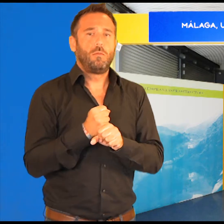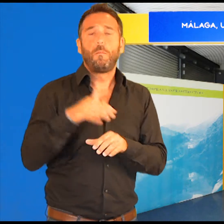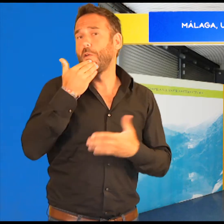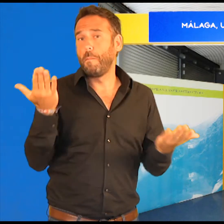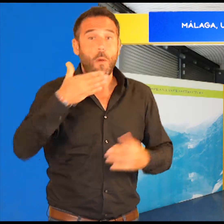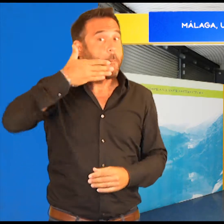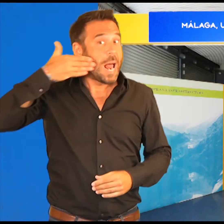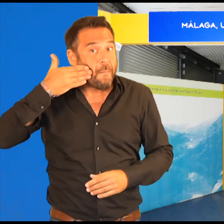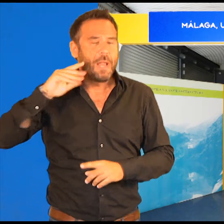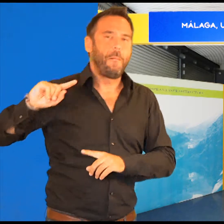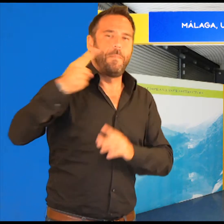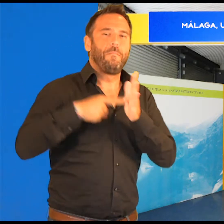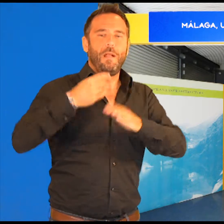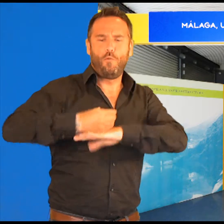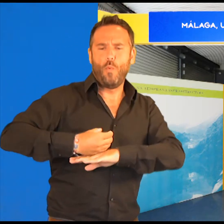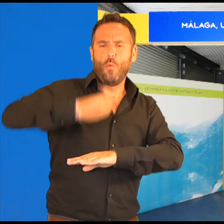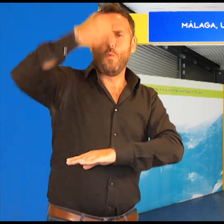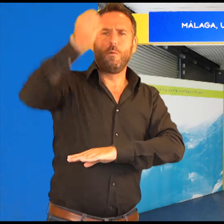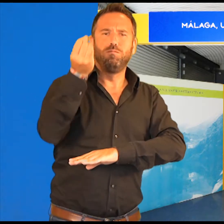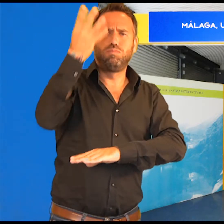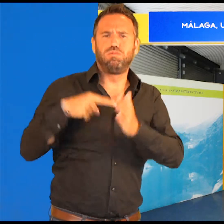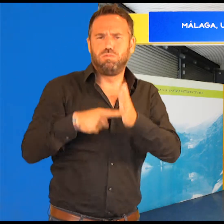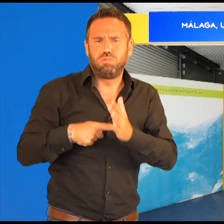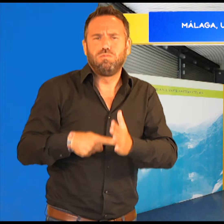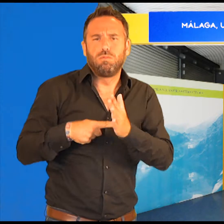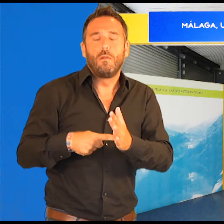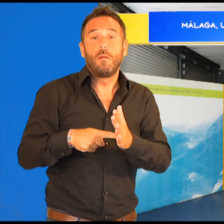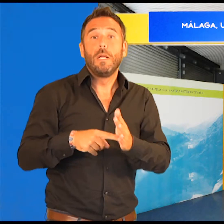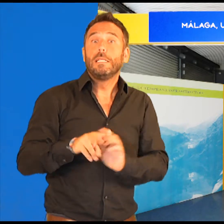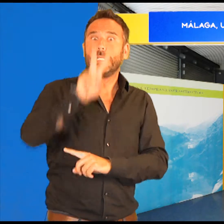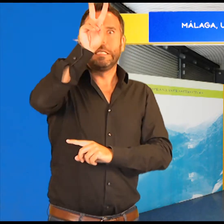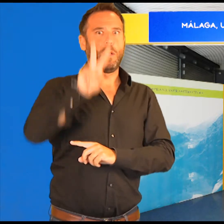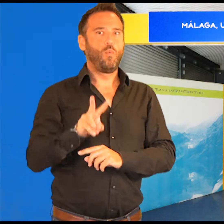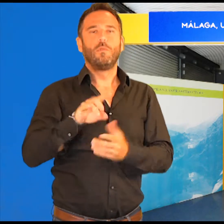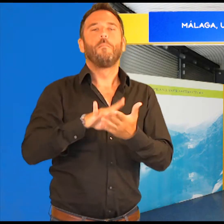primeros altos hornos de España y la segunda como la más industrial del país.